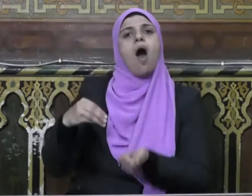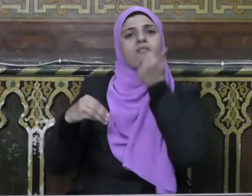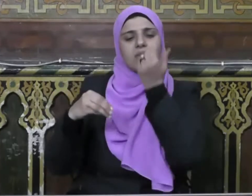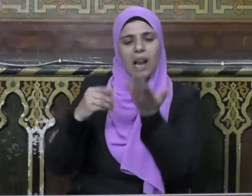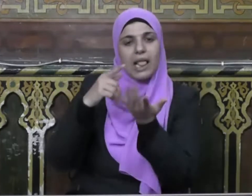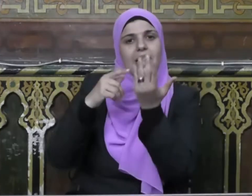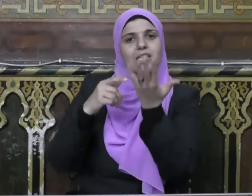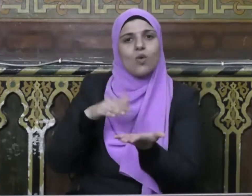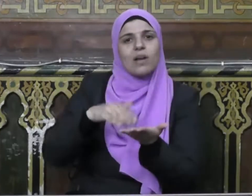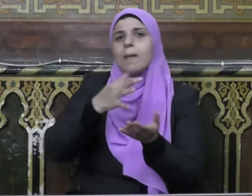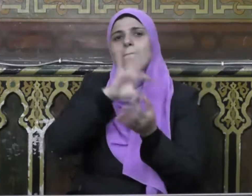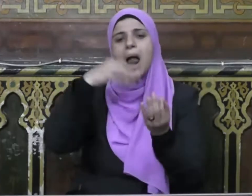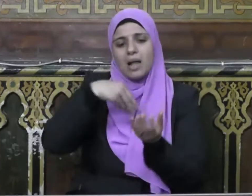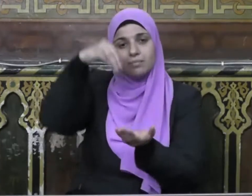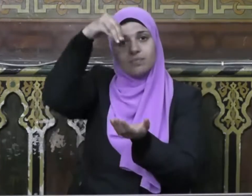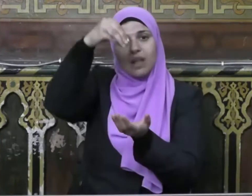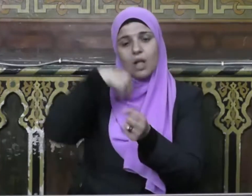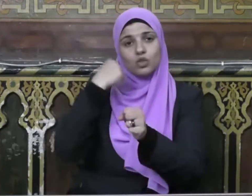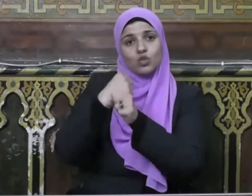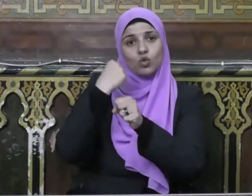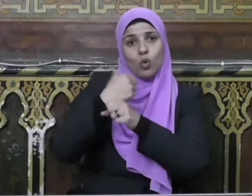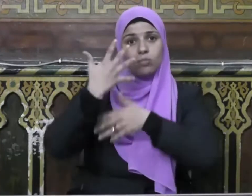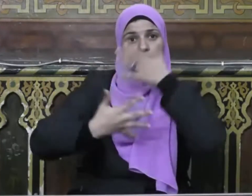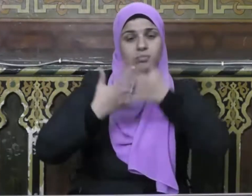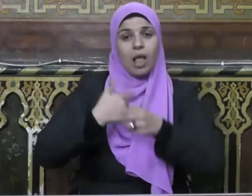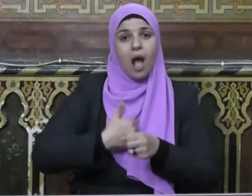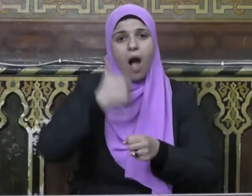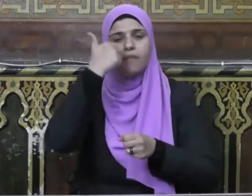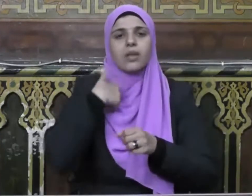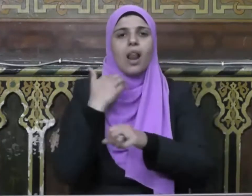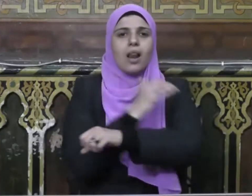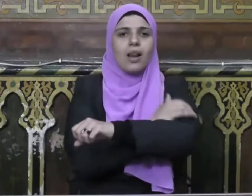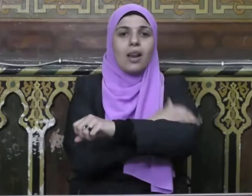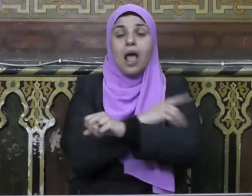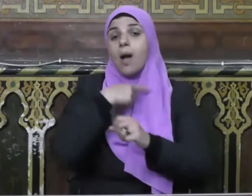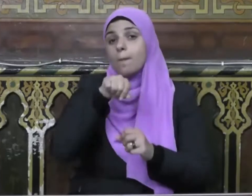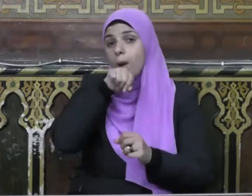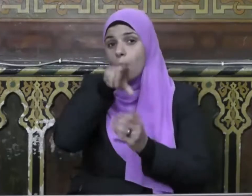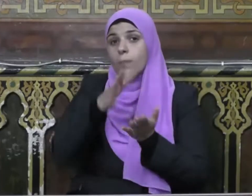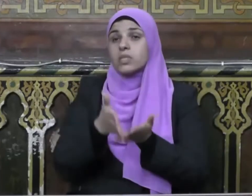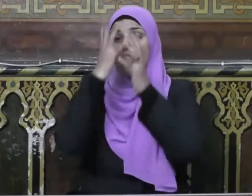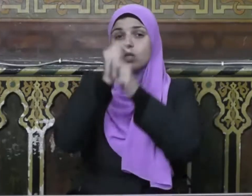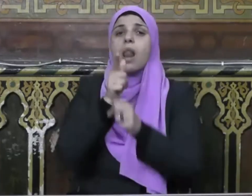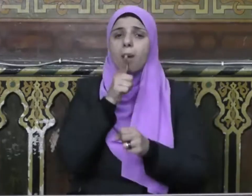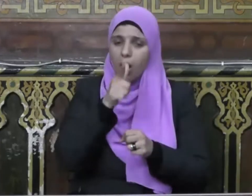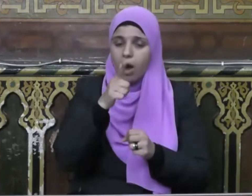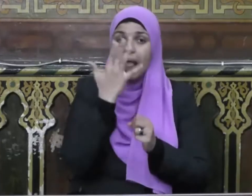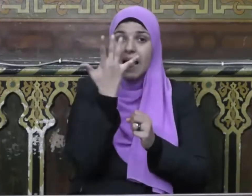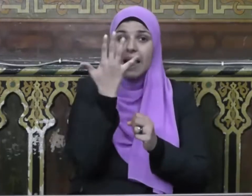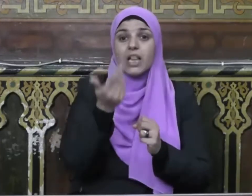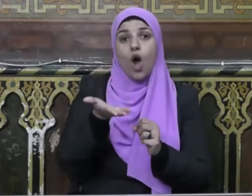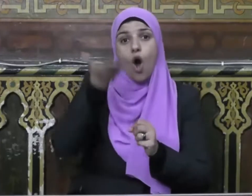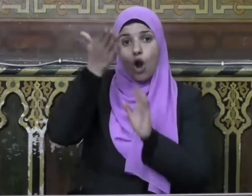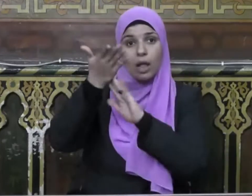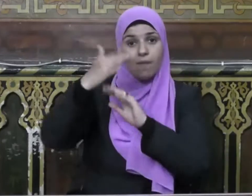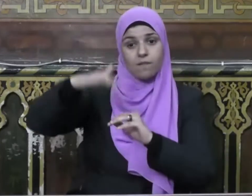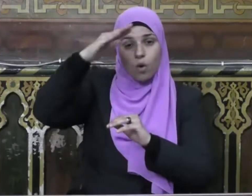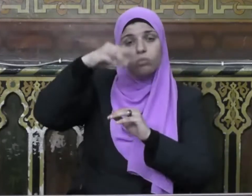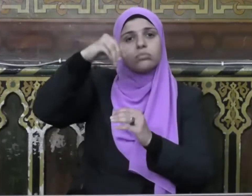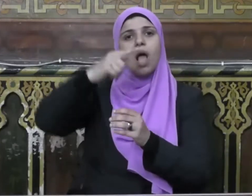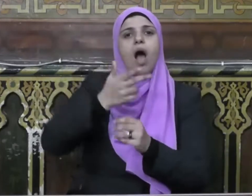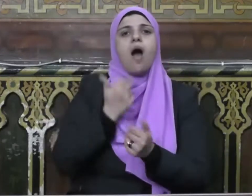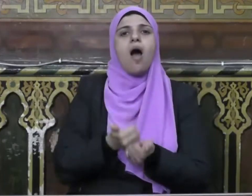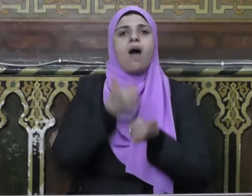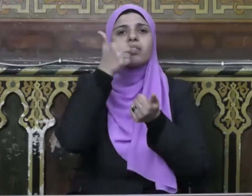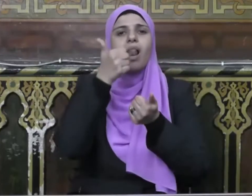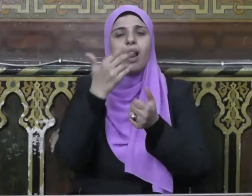السفلى حيث يقول نبينا صلى الله عليه وسلم اليد العليا خير من اليد السفلى